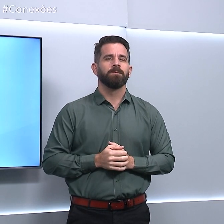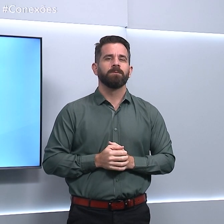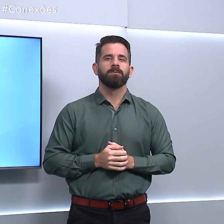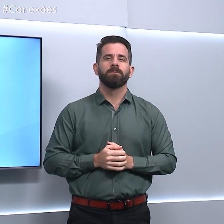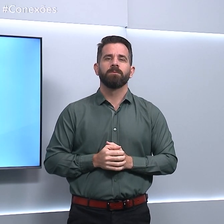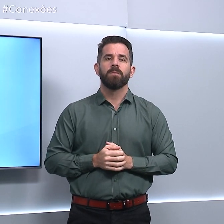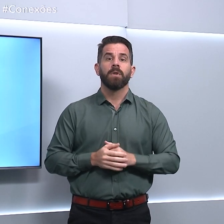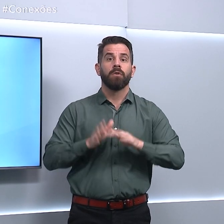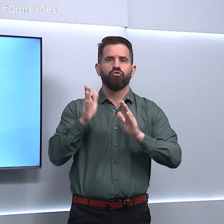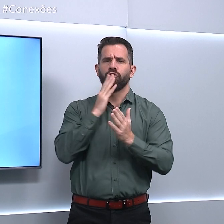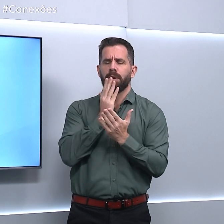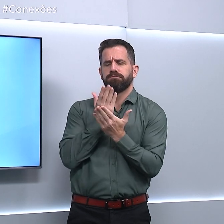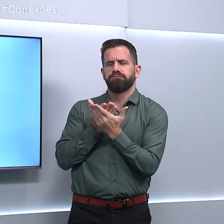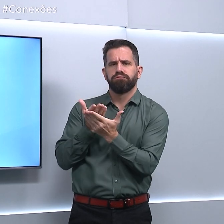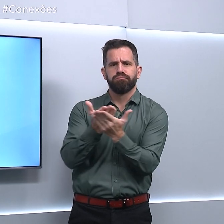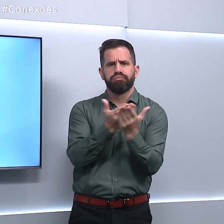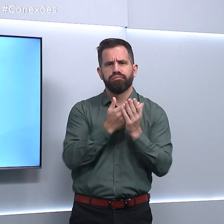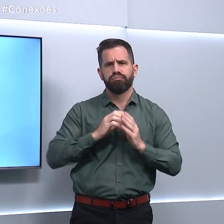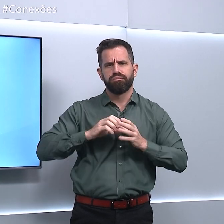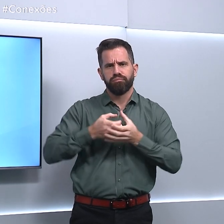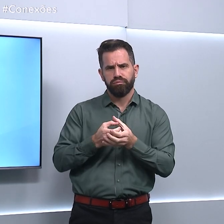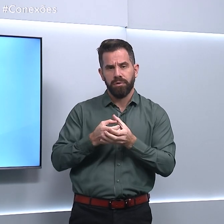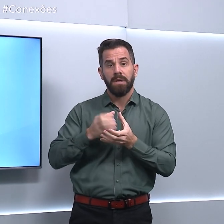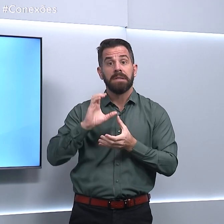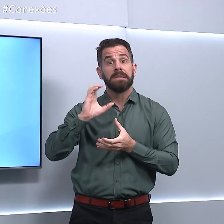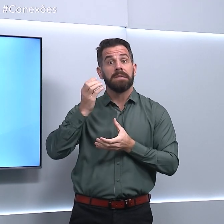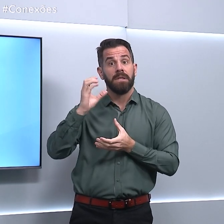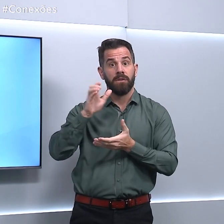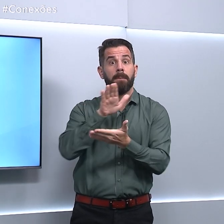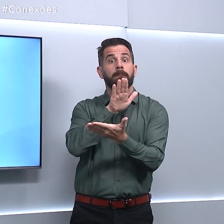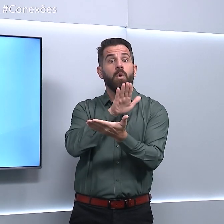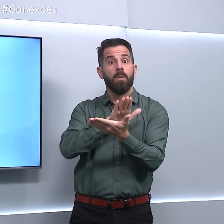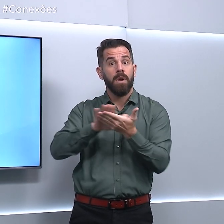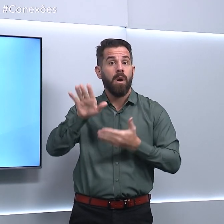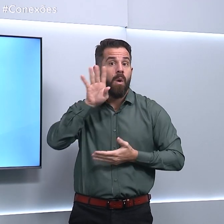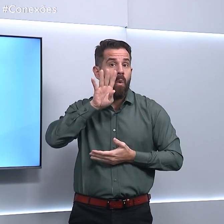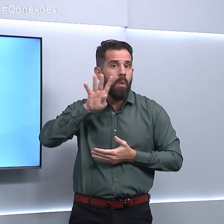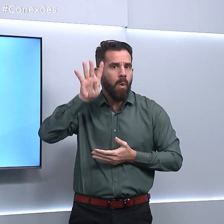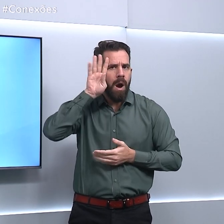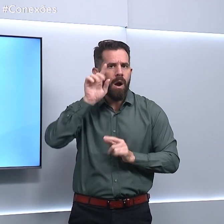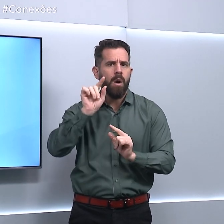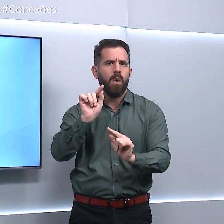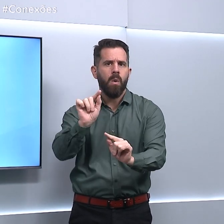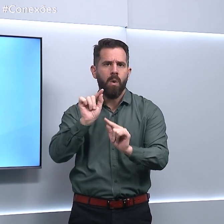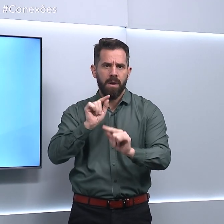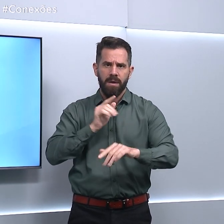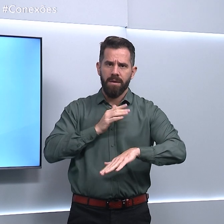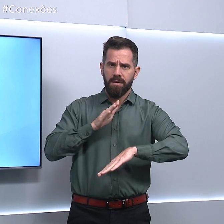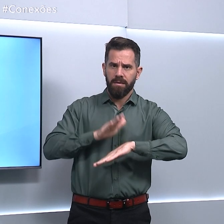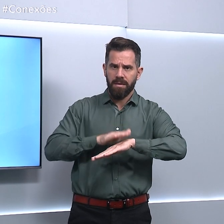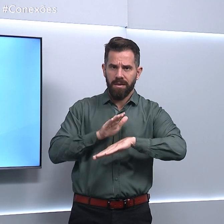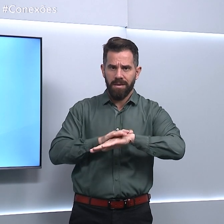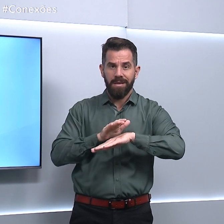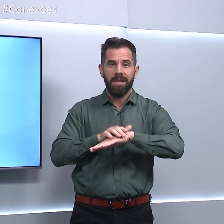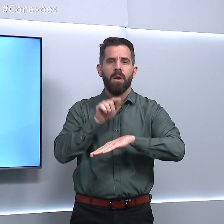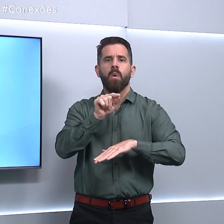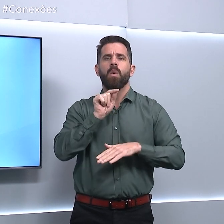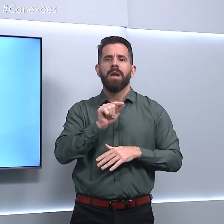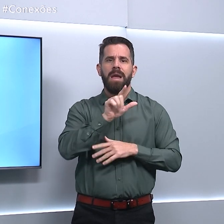Resultados de um estudo científico, publicado nesta quarta-feira, apontam que o antirretroviral